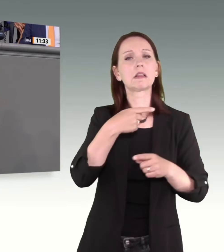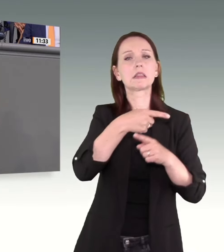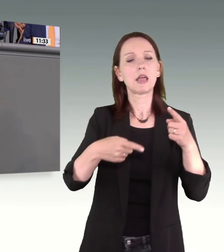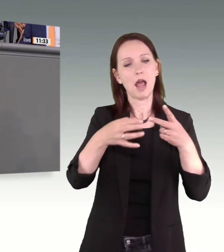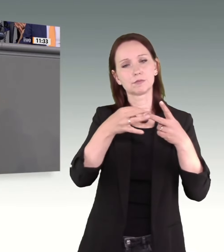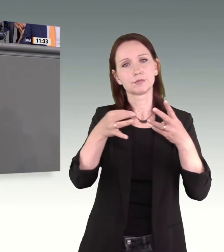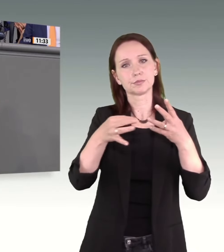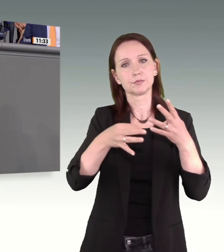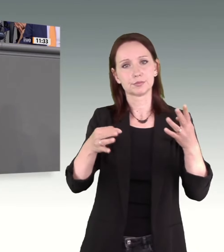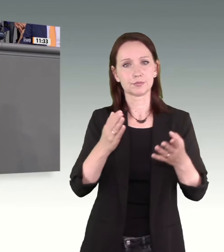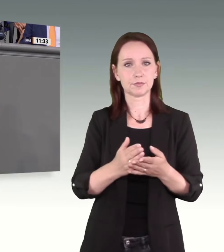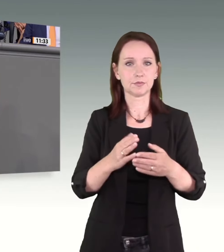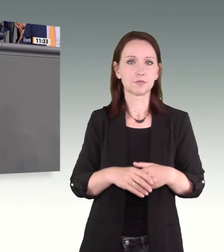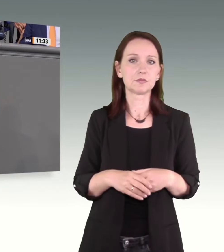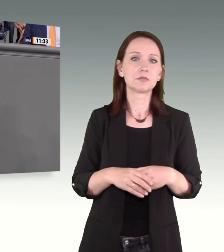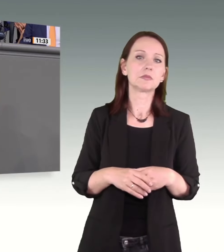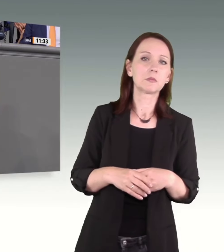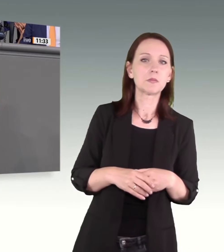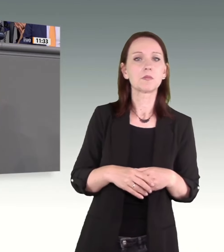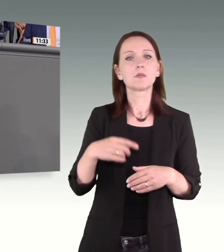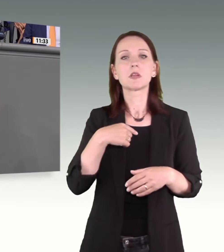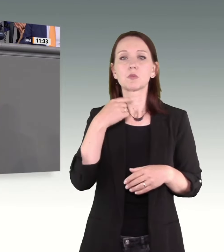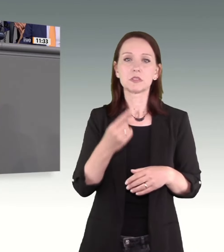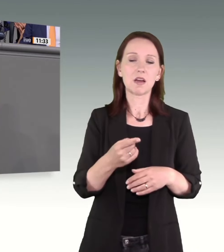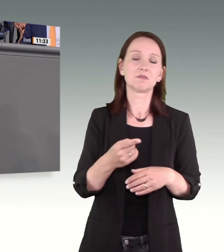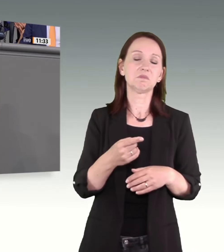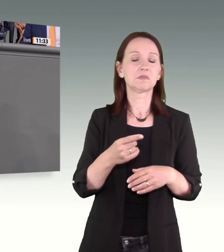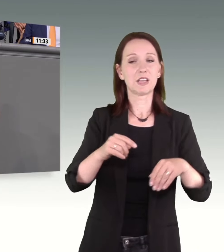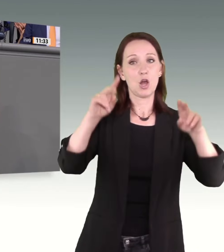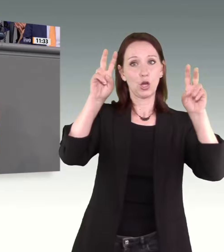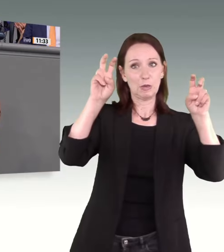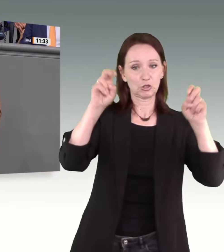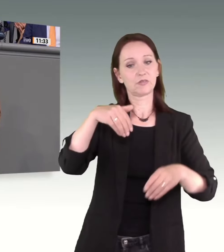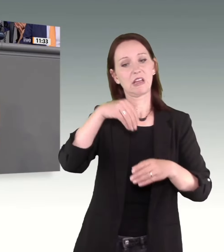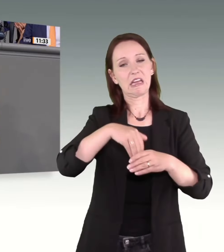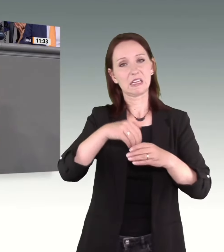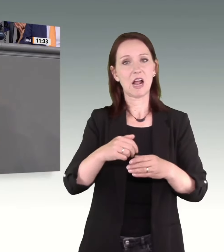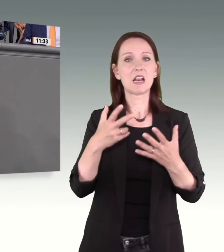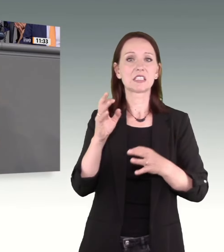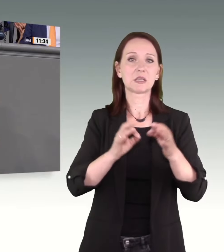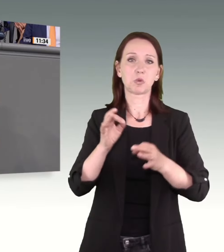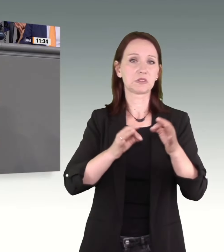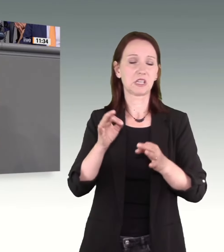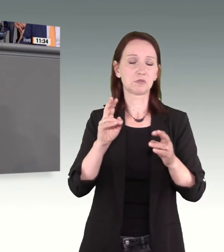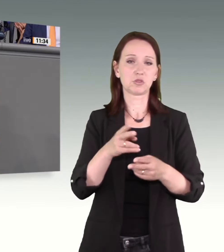Zum einen würde ich sagen, so etwa 80 Prozent betrifft in Wahrheit nicht so das, was in der Überschrift steht. Da steht Opferschutz drin, sondern betrifft Repression,